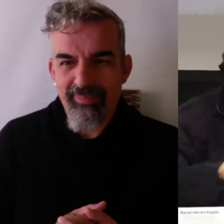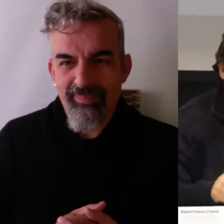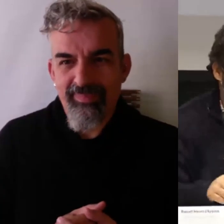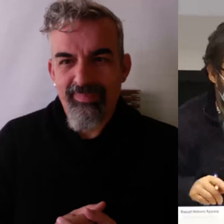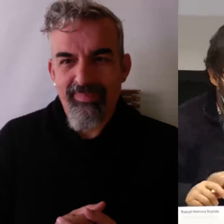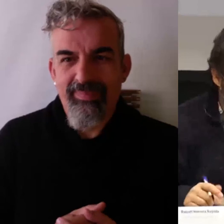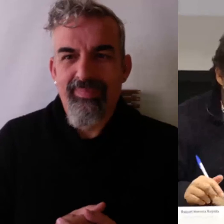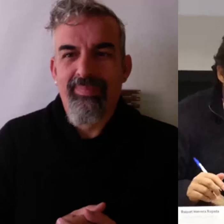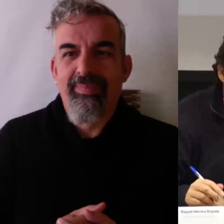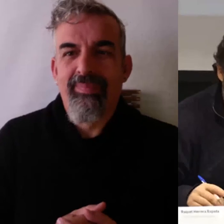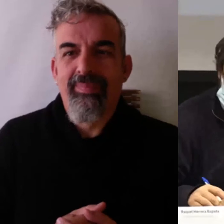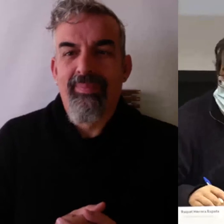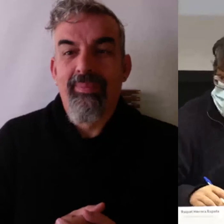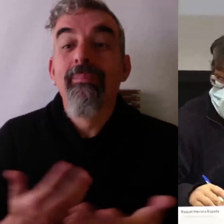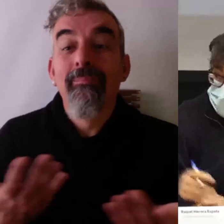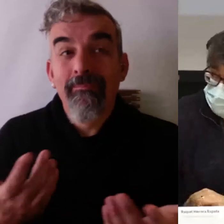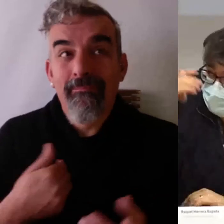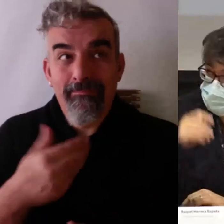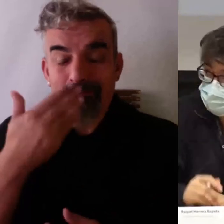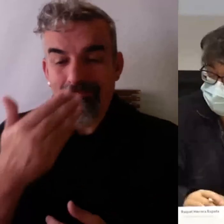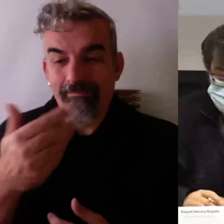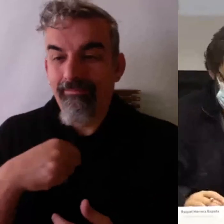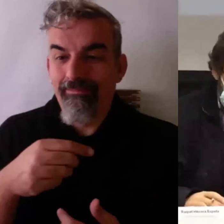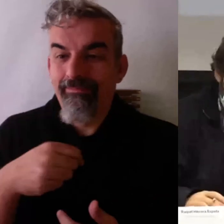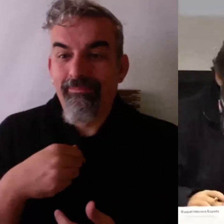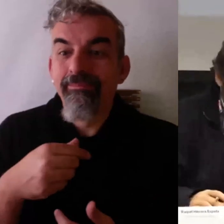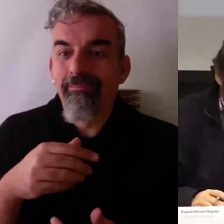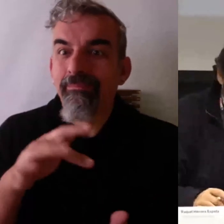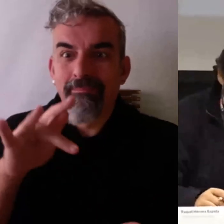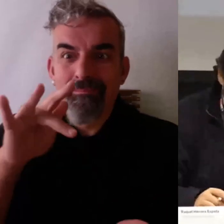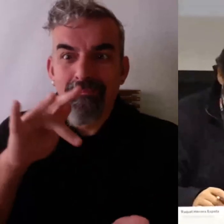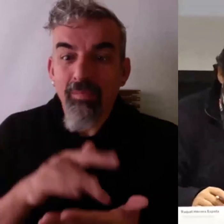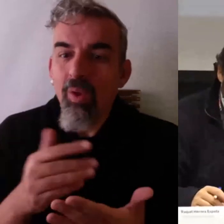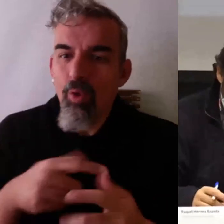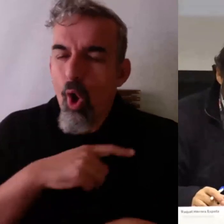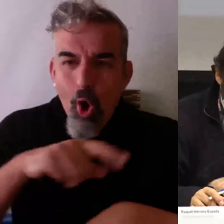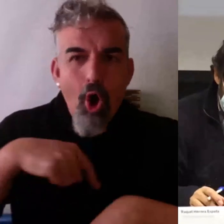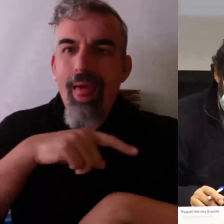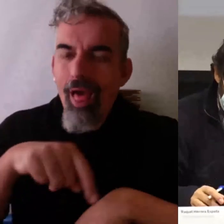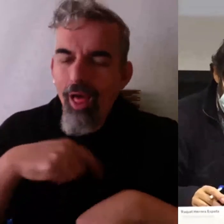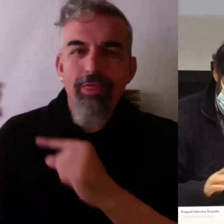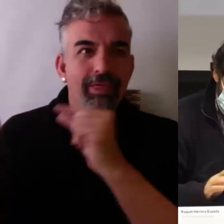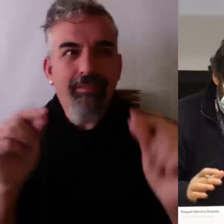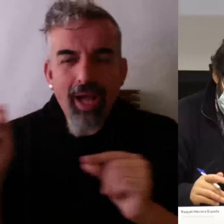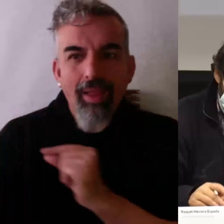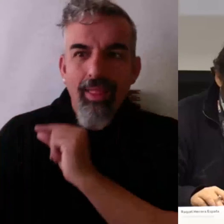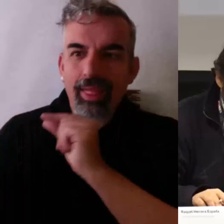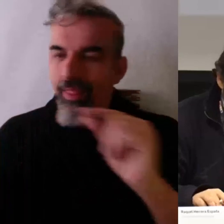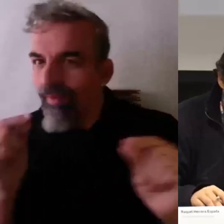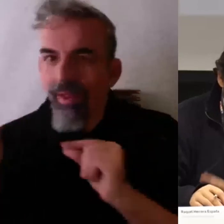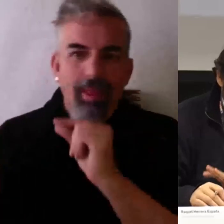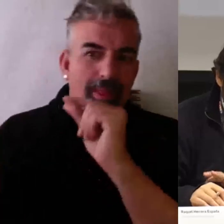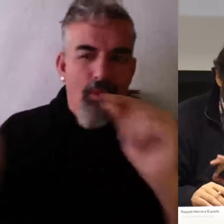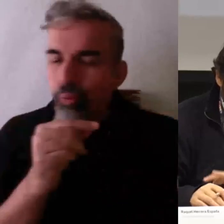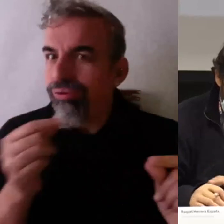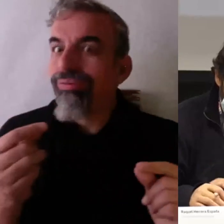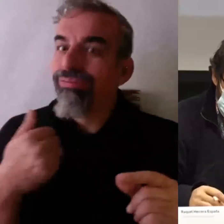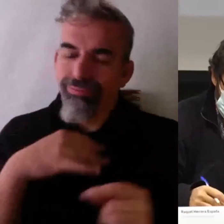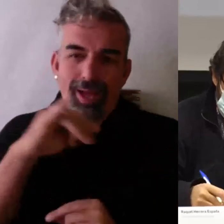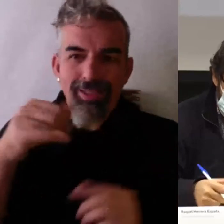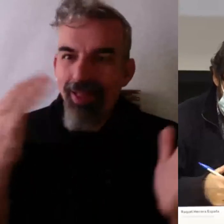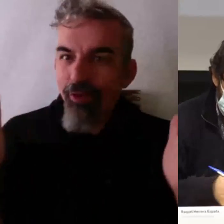Ahora. La verdad es que me tiraría horas al rato con vosotros. A ver, voy a intentar seguirlo porque ya sé que hay poco tiempo.